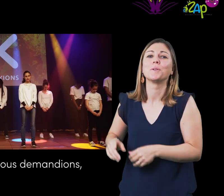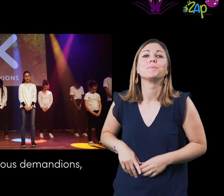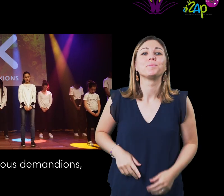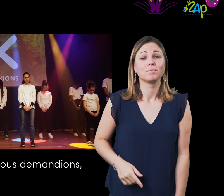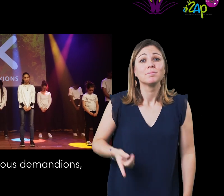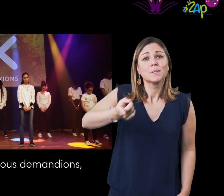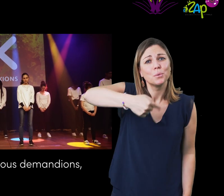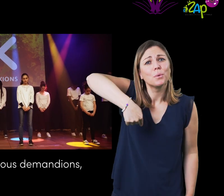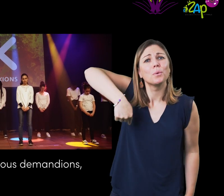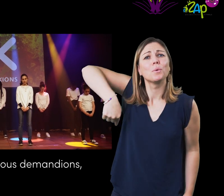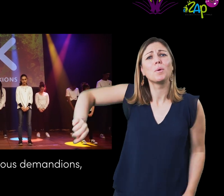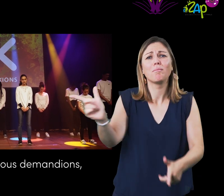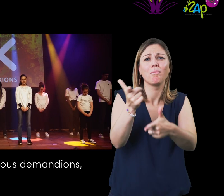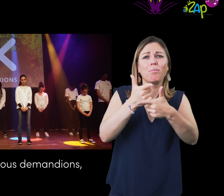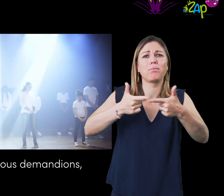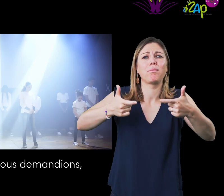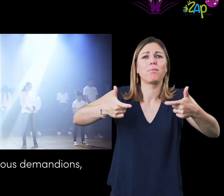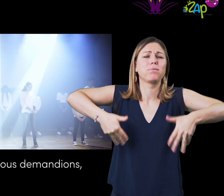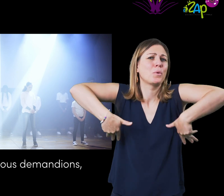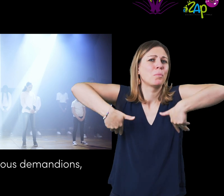Quoi que ce soit que nous demandions